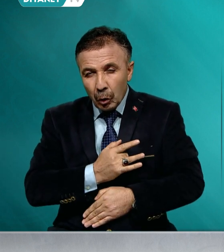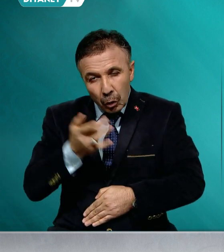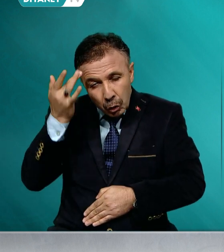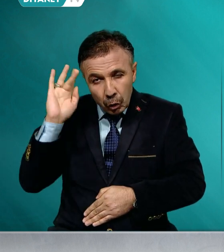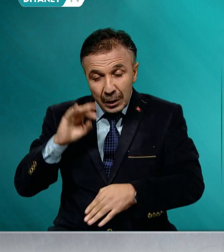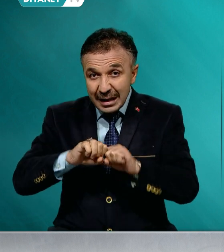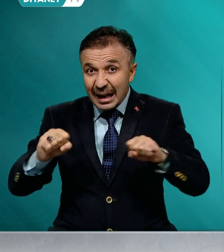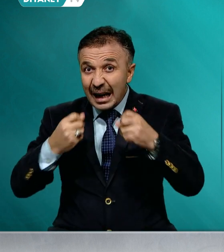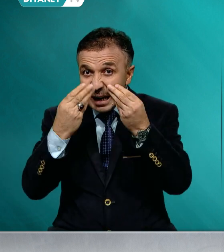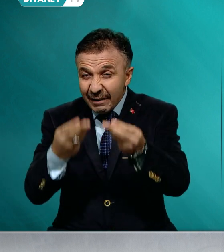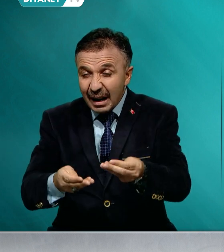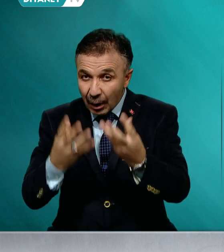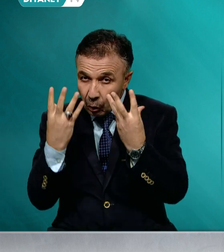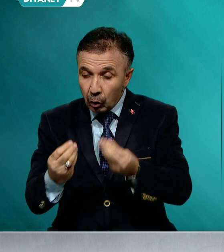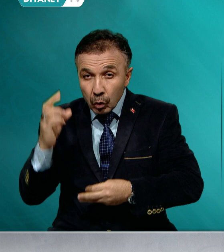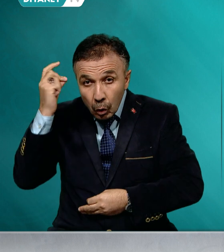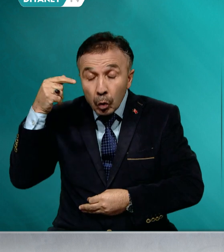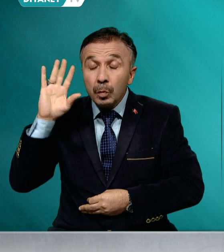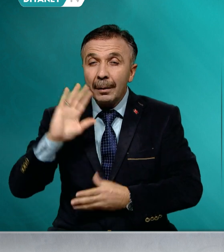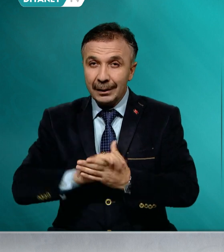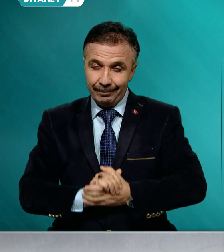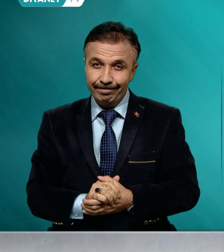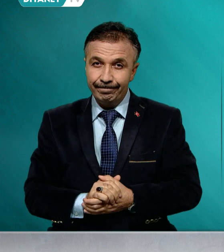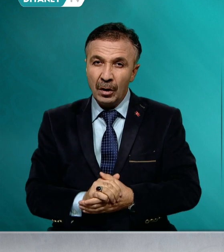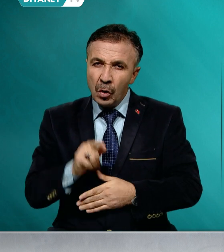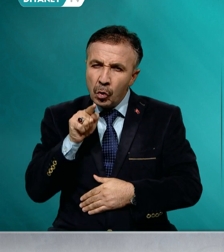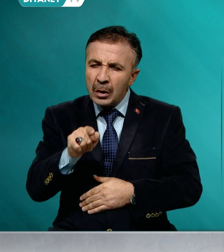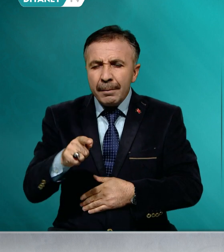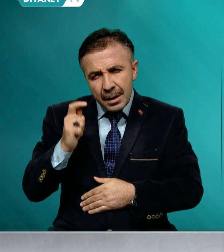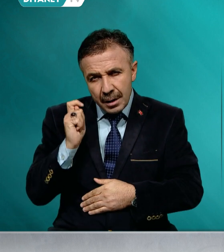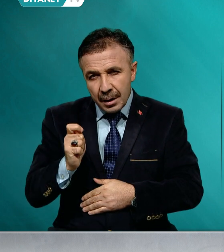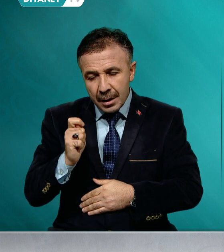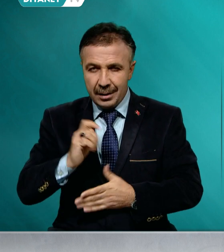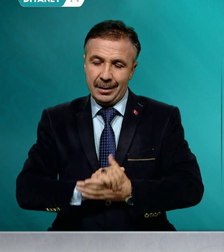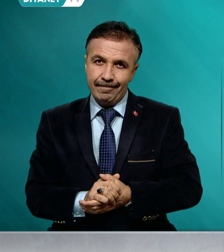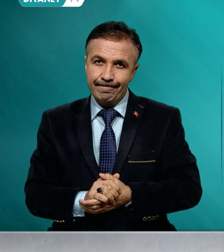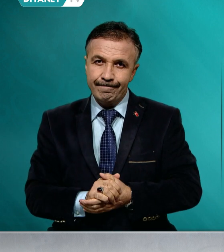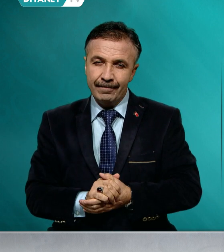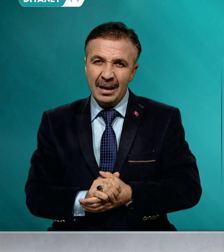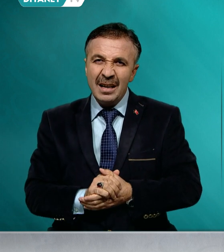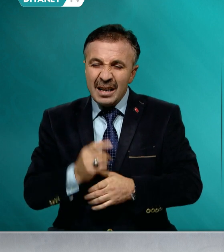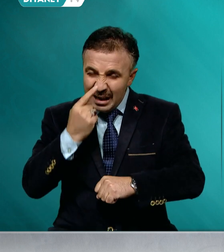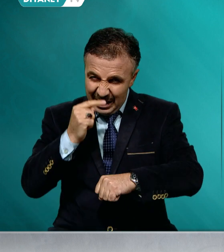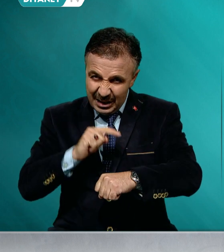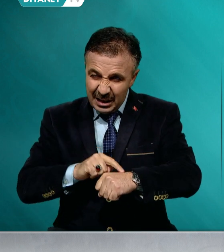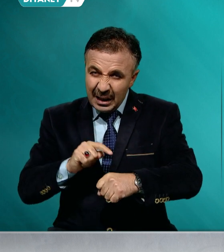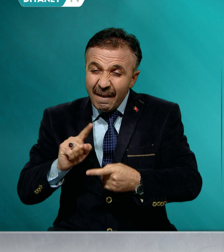unutmamaktır. Şu da bir gerçektir ki, inancı ve dini değerleri üzerinden